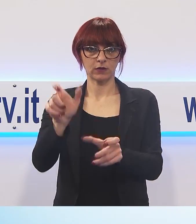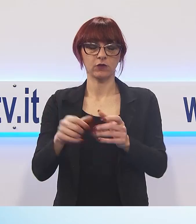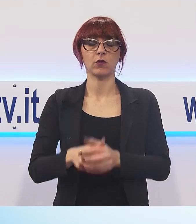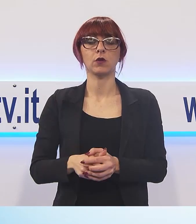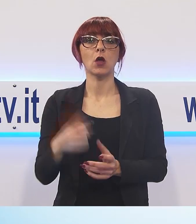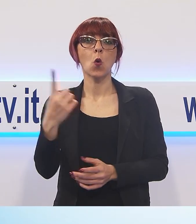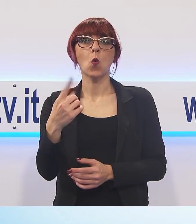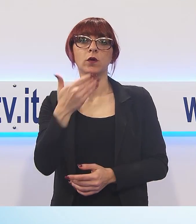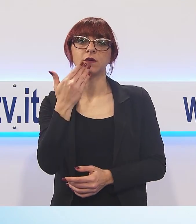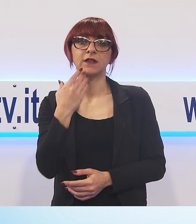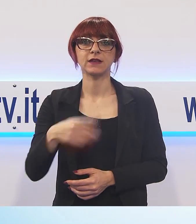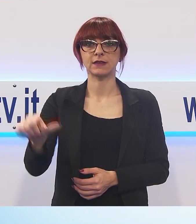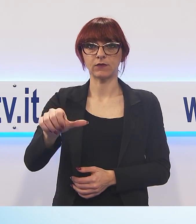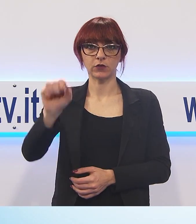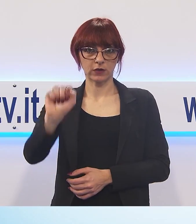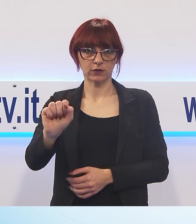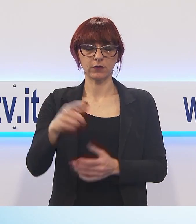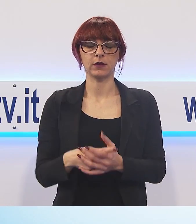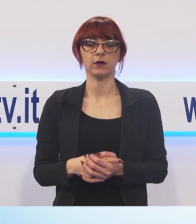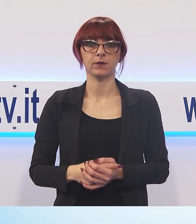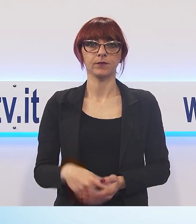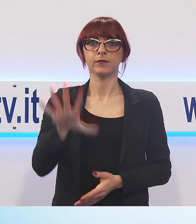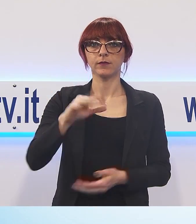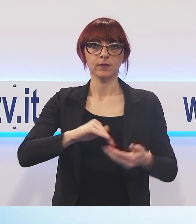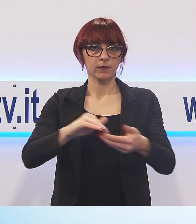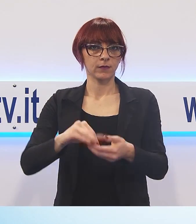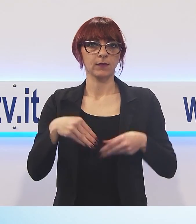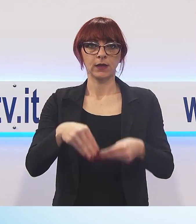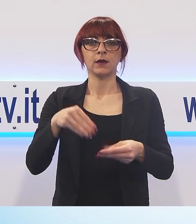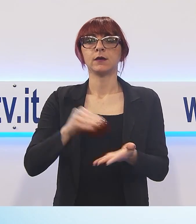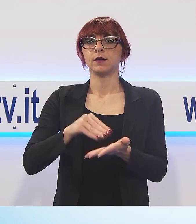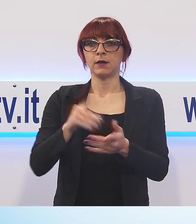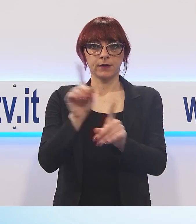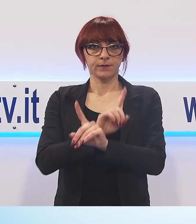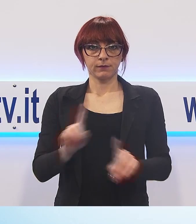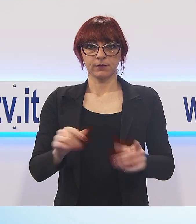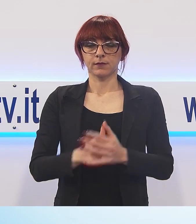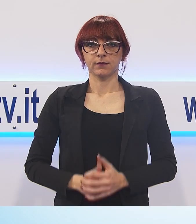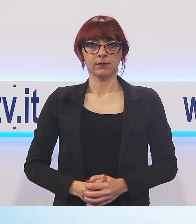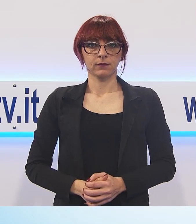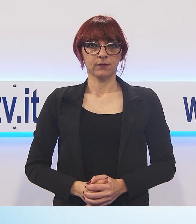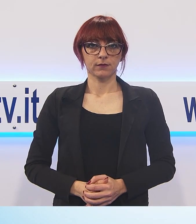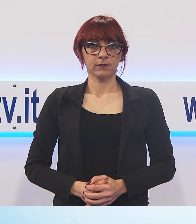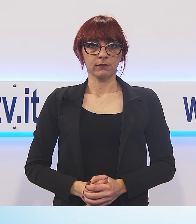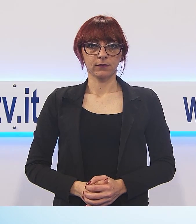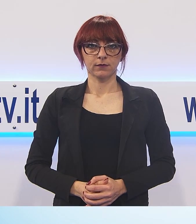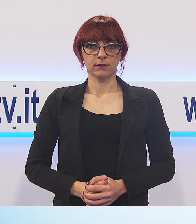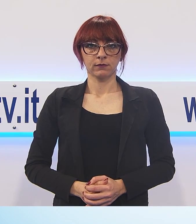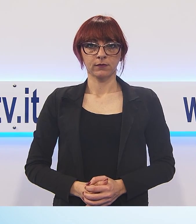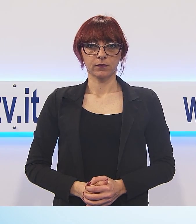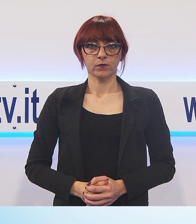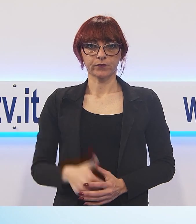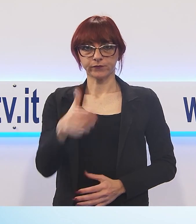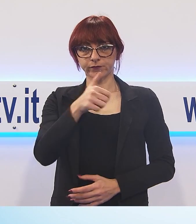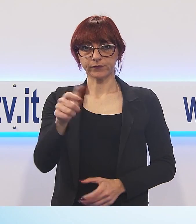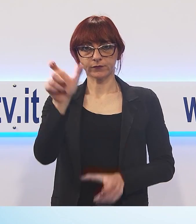tragica lite di vicinato, e 5 società, Gattix Rail Austria-Germania, Jugendal Wagon, Tren Italia e RFI. Un centinaio di